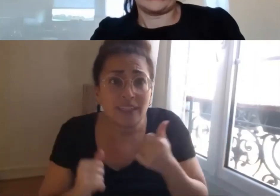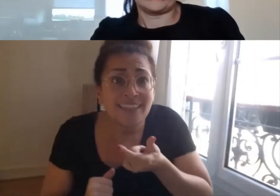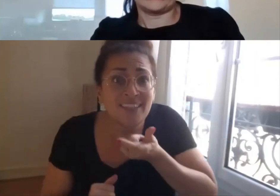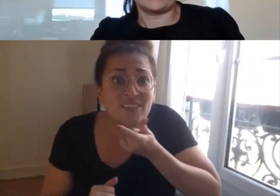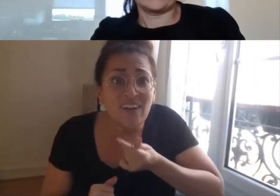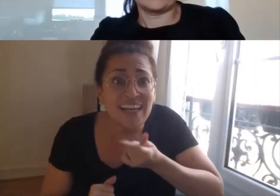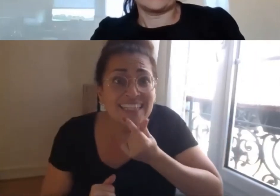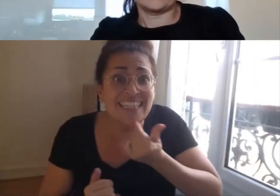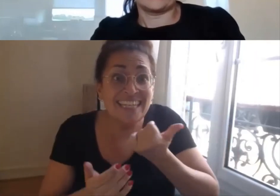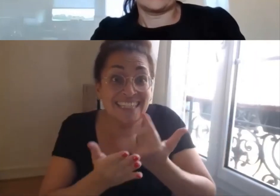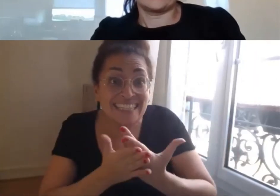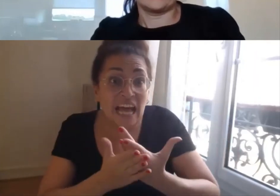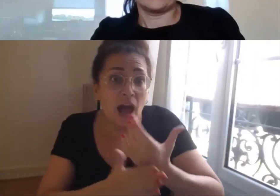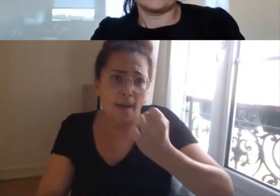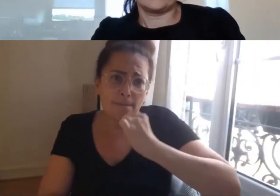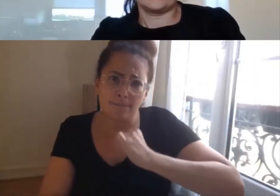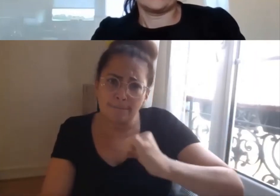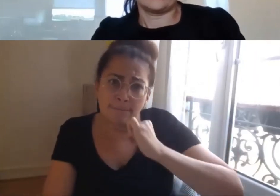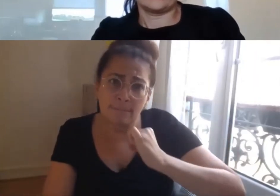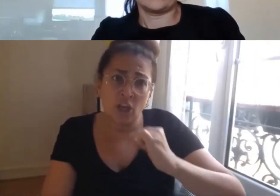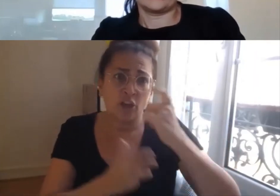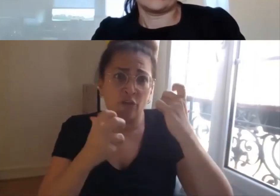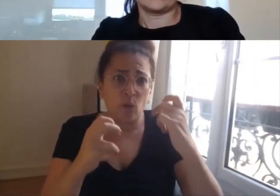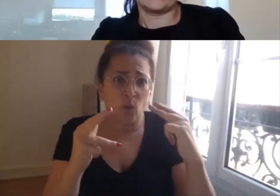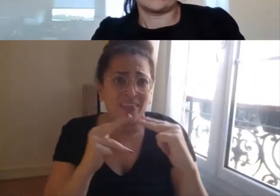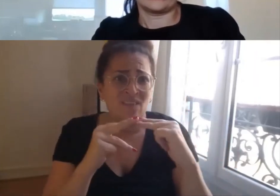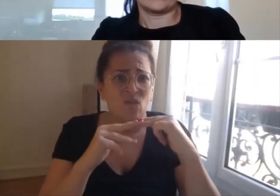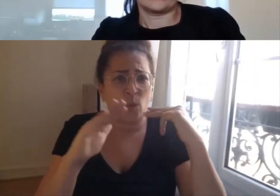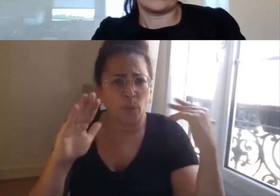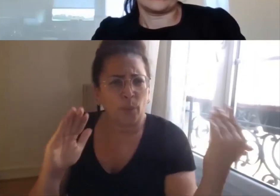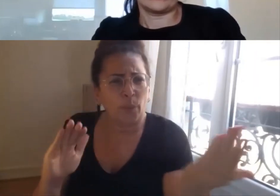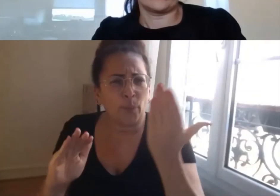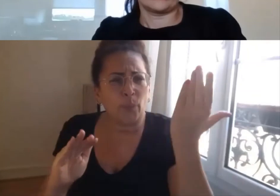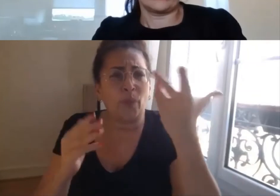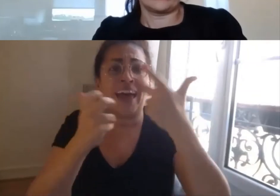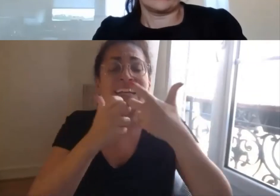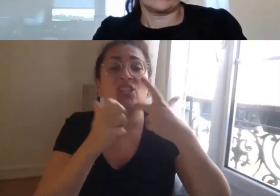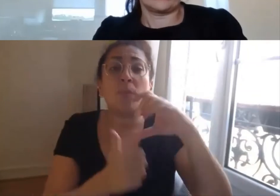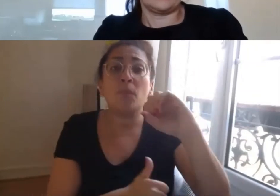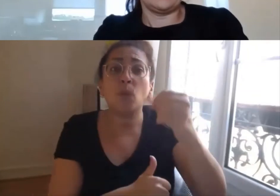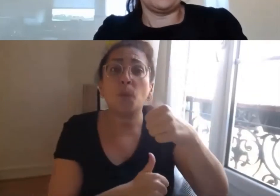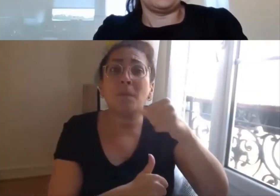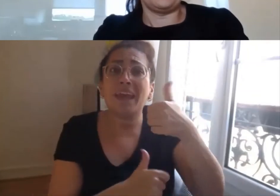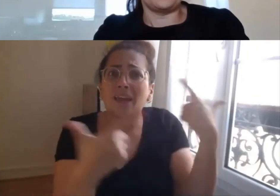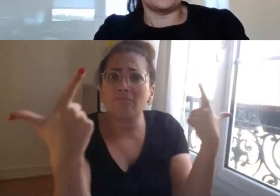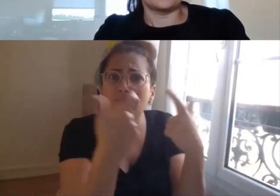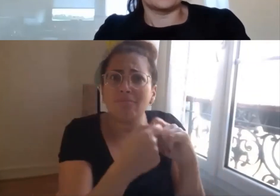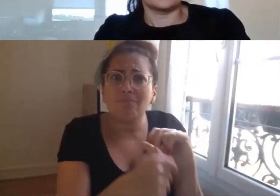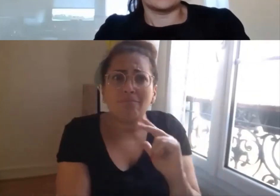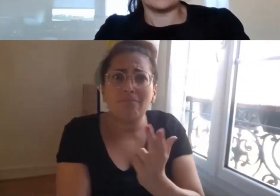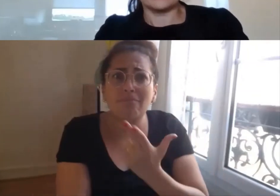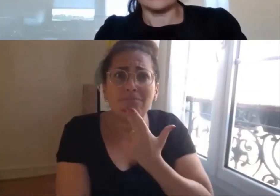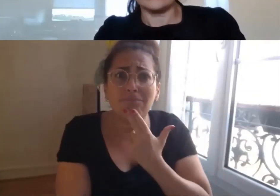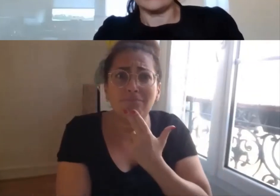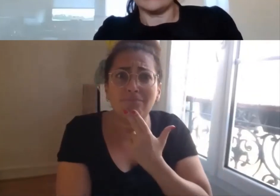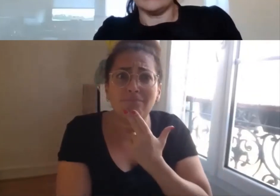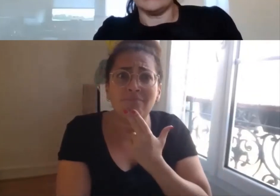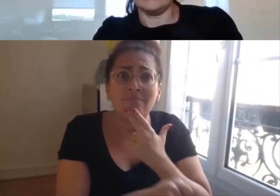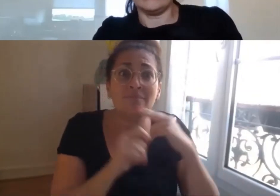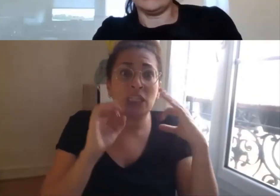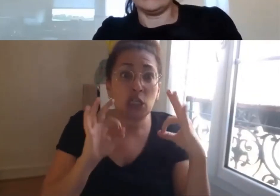l'excellence dans le domaine de la pensée informatique et numérique et qui sont assez souvent des